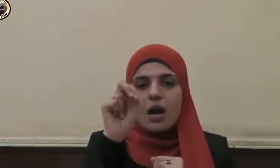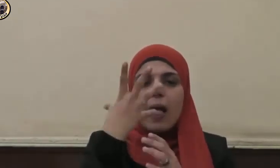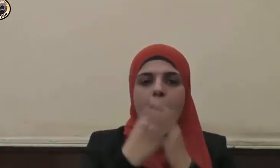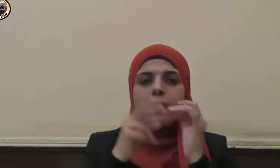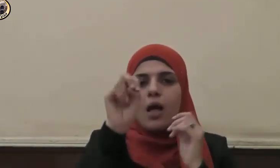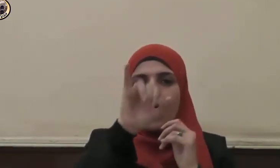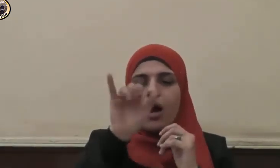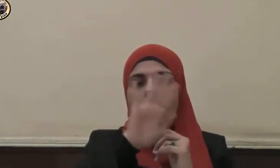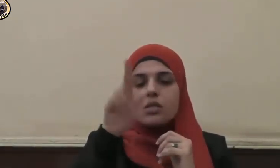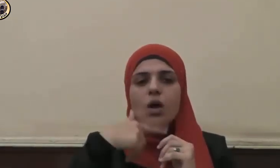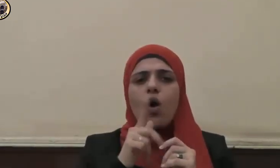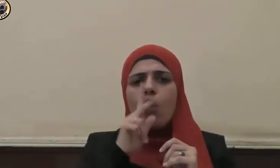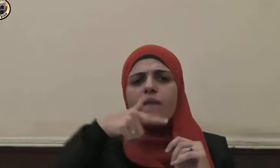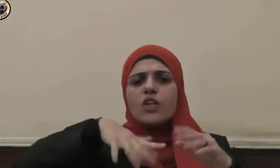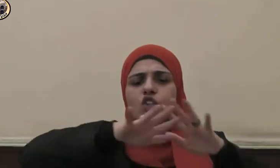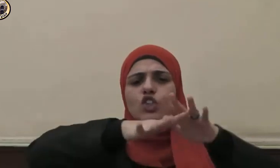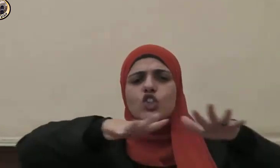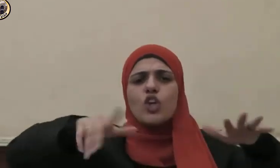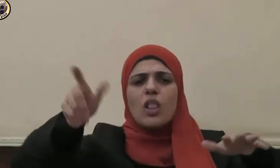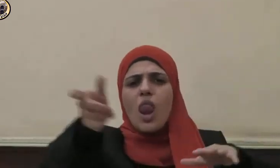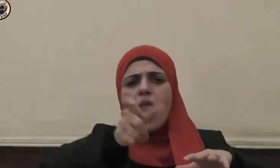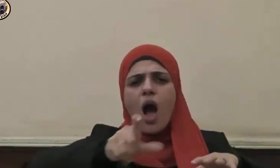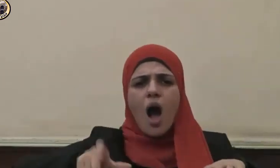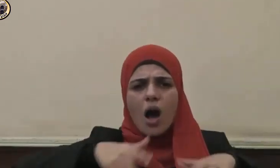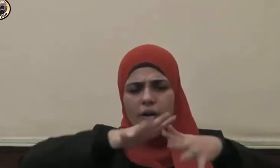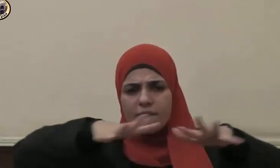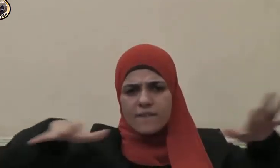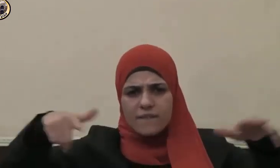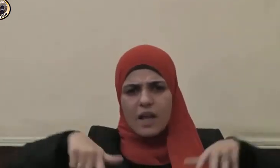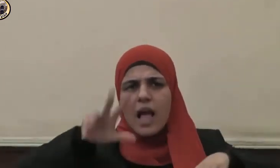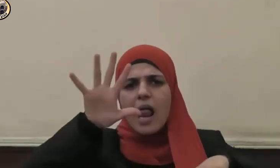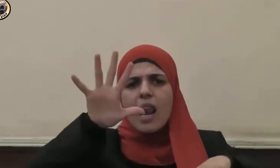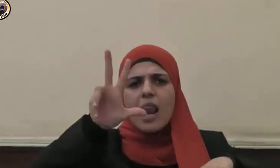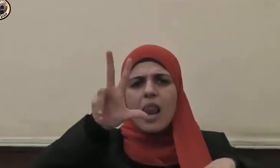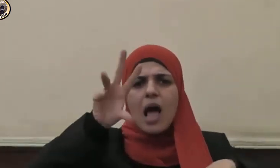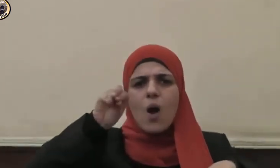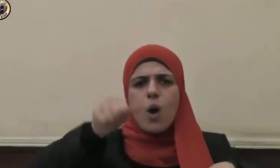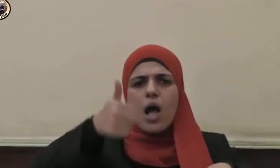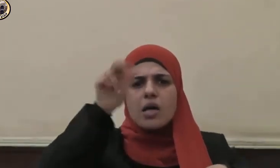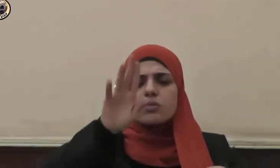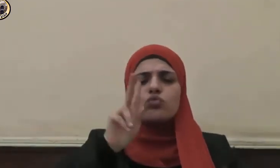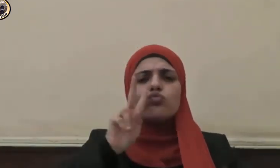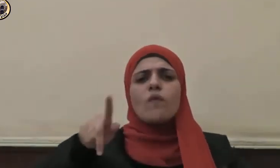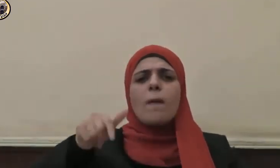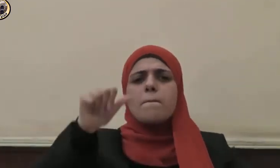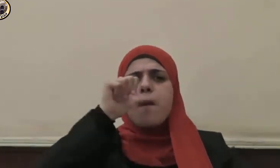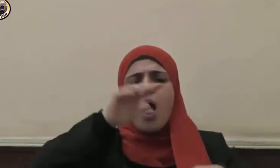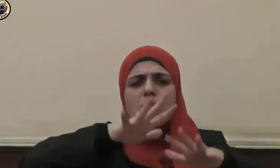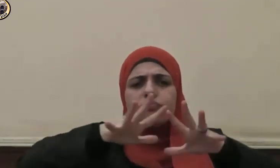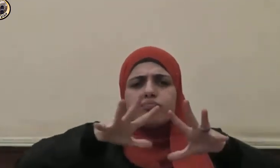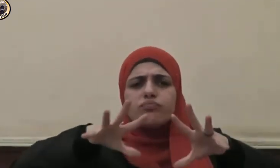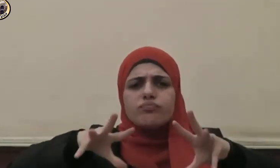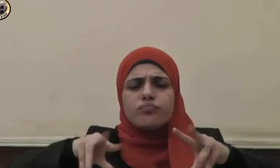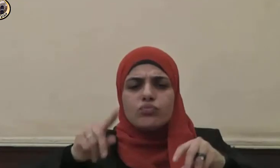شاط نهر بالأهواز قد نضب عنه الماء فجاء أبو برزة